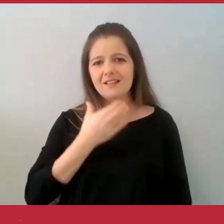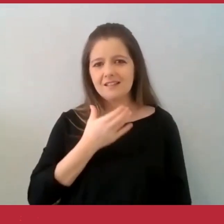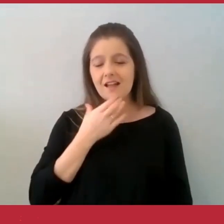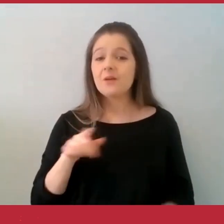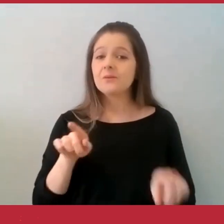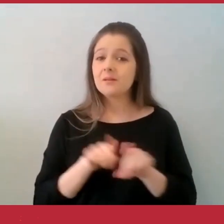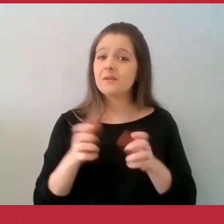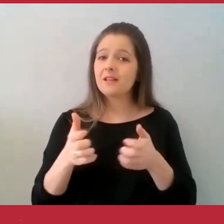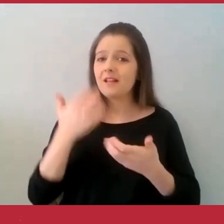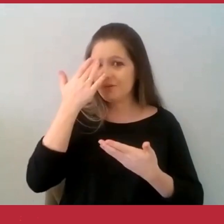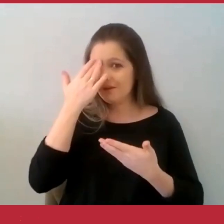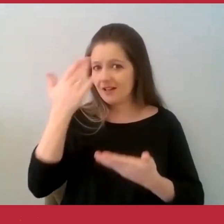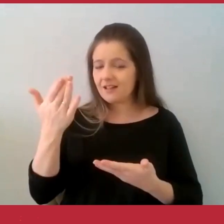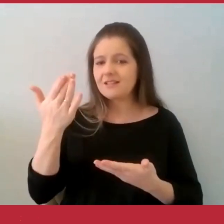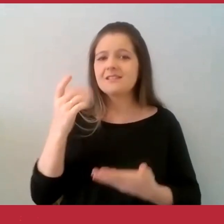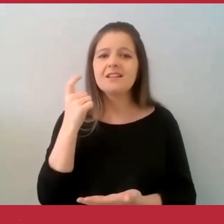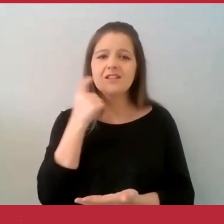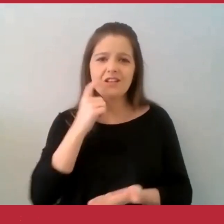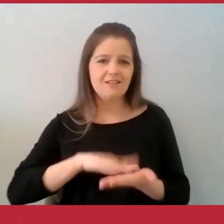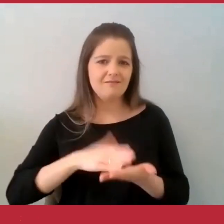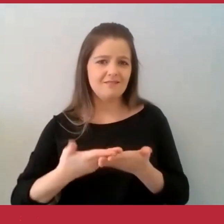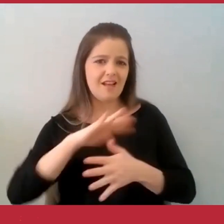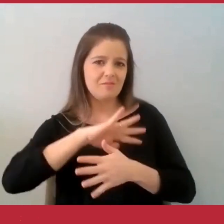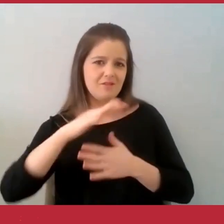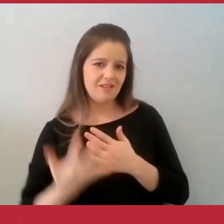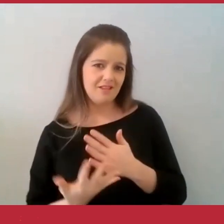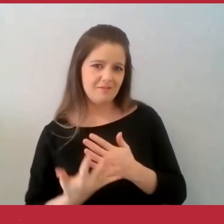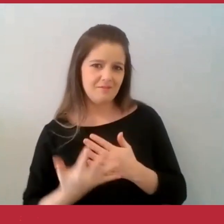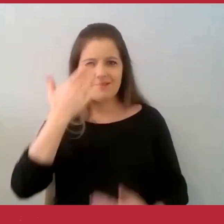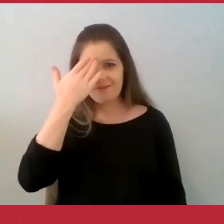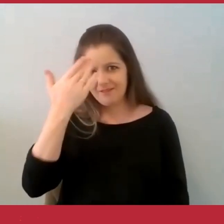Ediele que esteve aqui conosco. Muito obrigada.